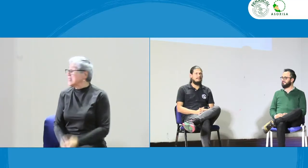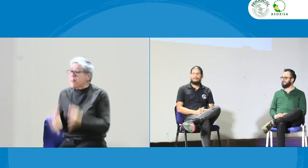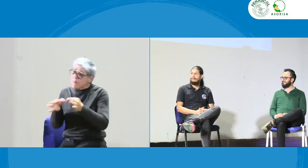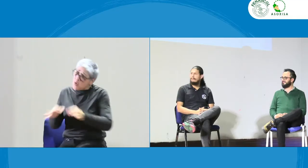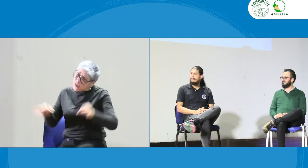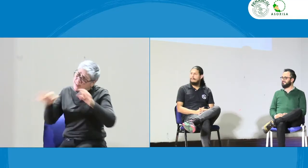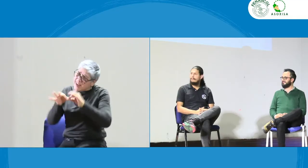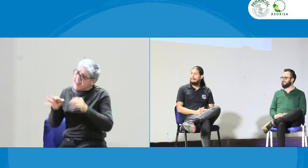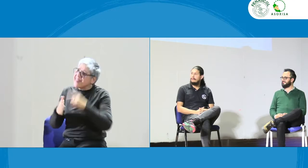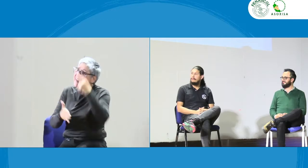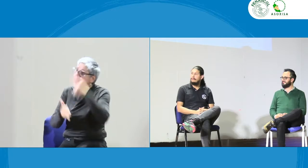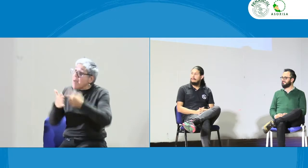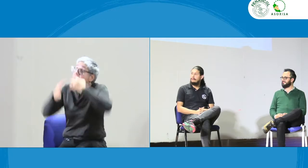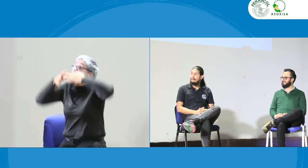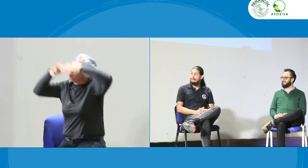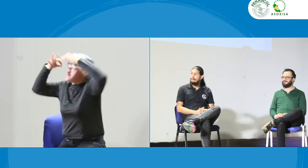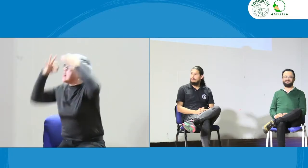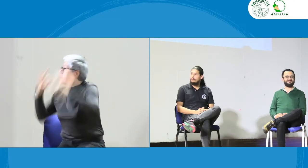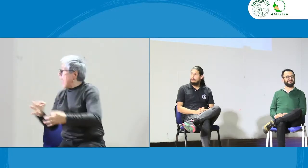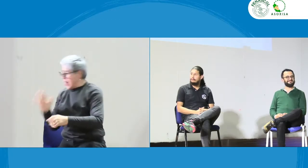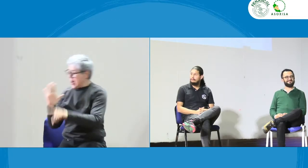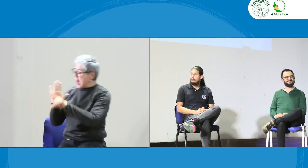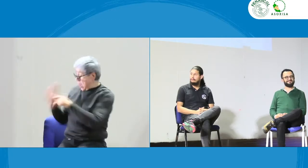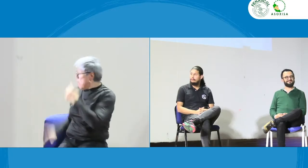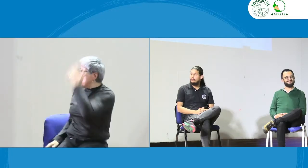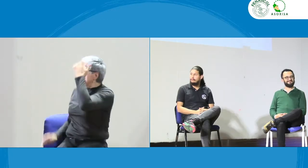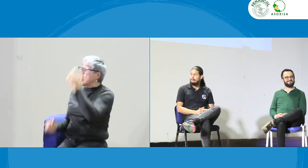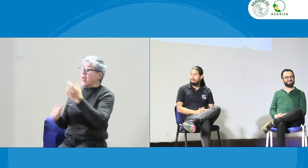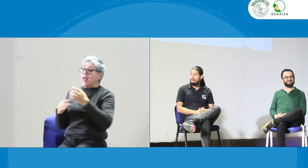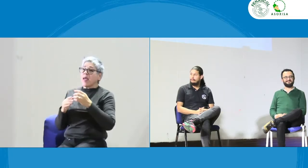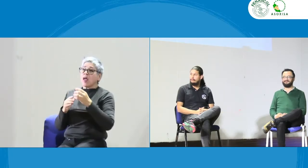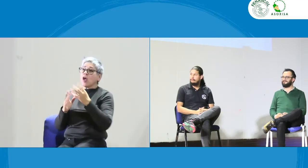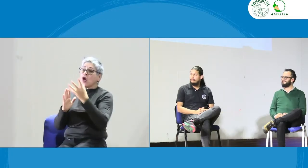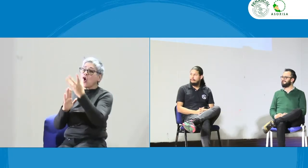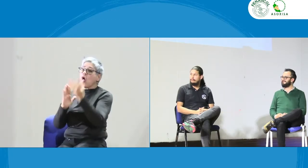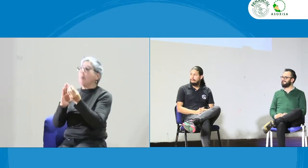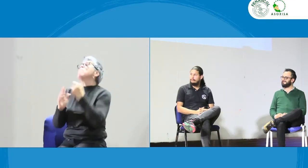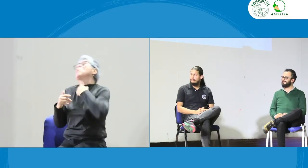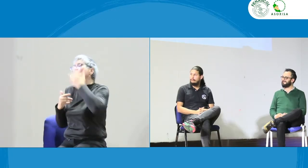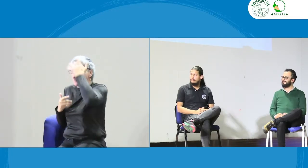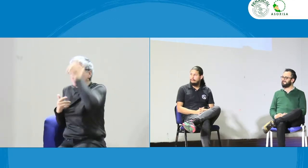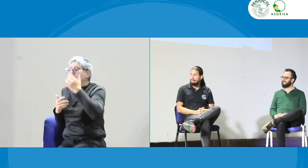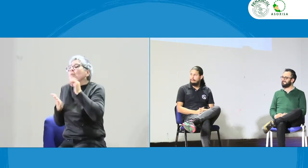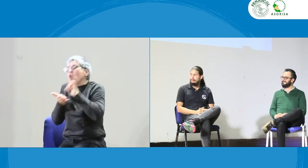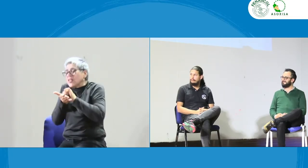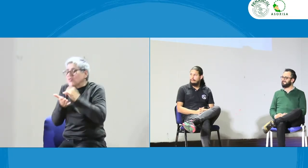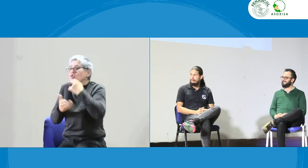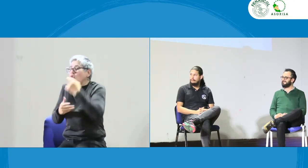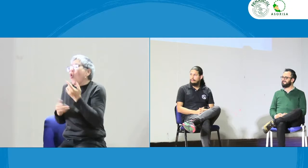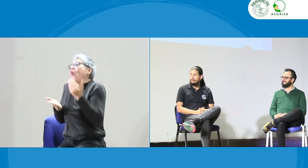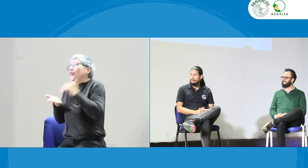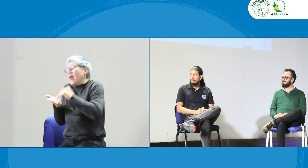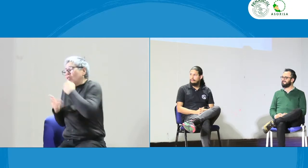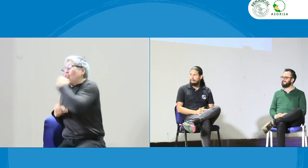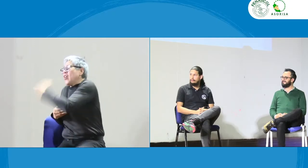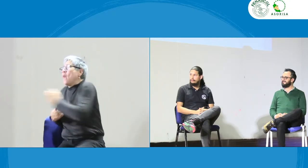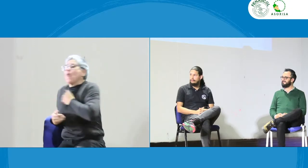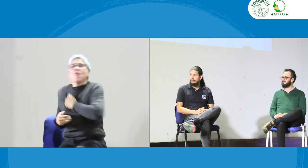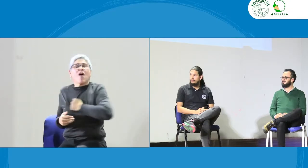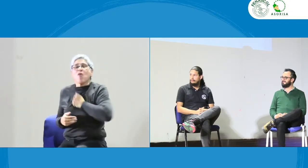es importante que es verdad que por eso yo les digo y reitero por